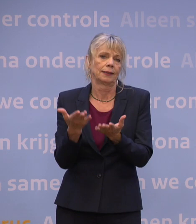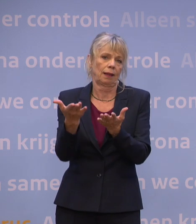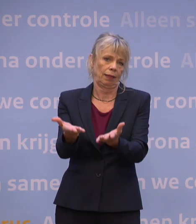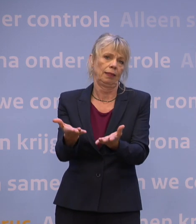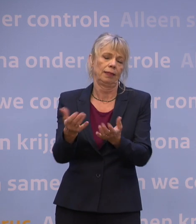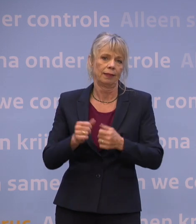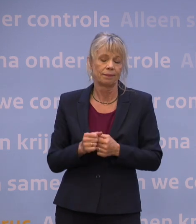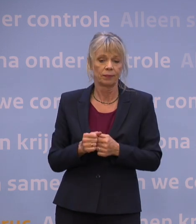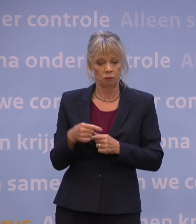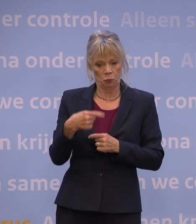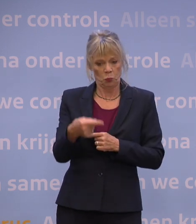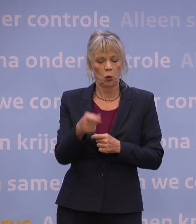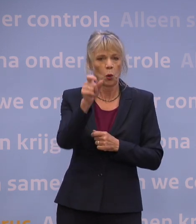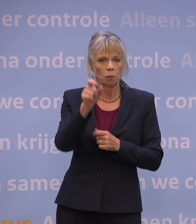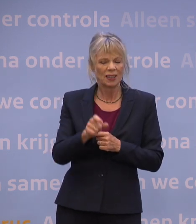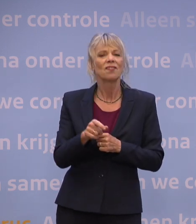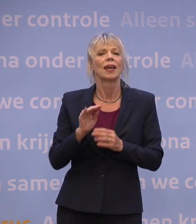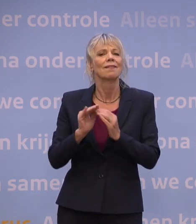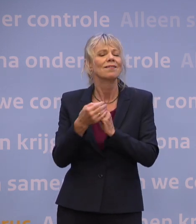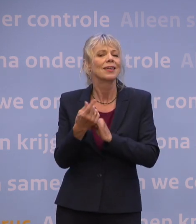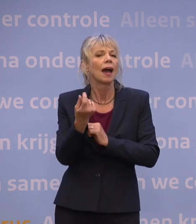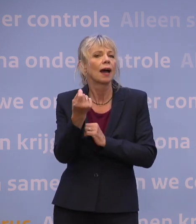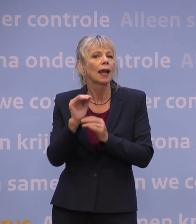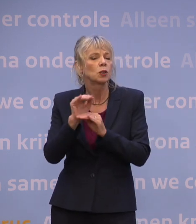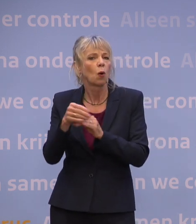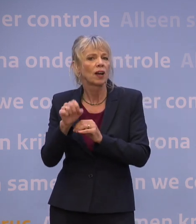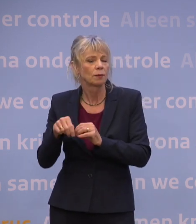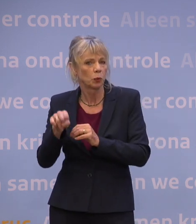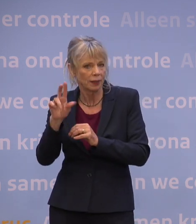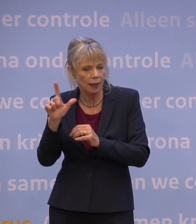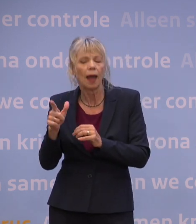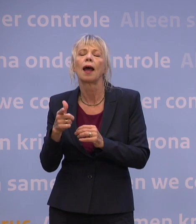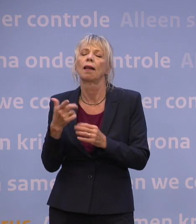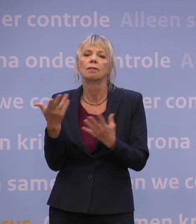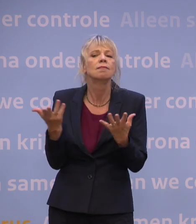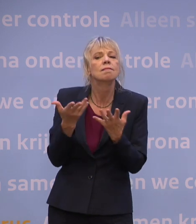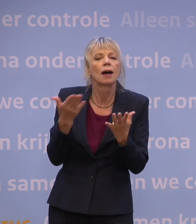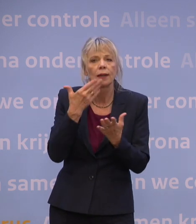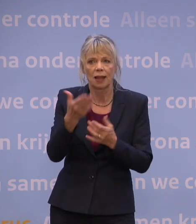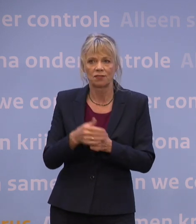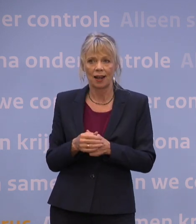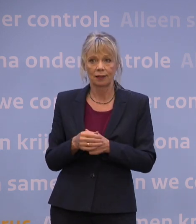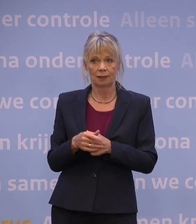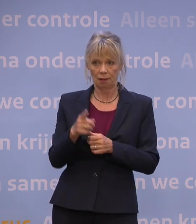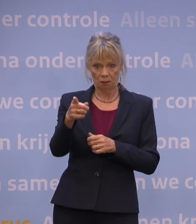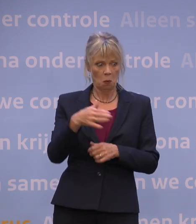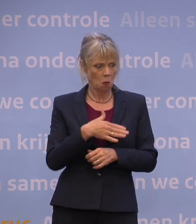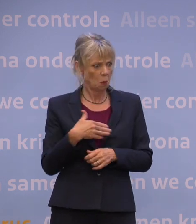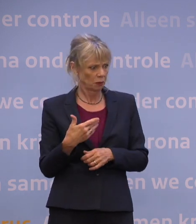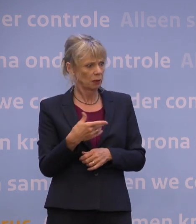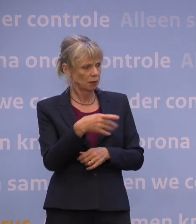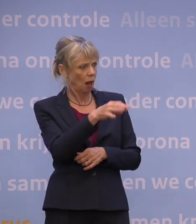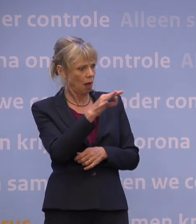bekendmaken via rijksoverheid.nl waar je die gratis test dan kunt aanvragen. Dat is een heel lang antwoord om tot